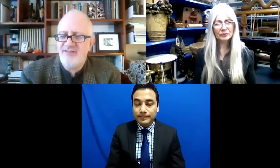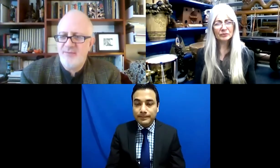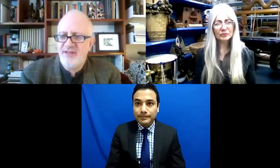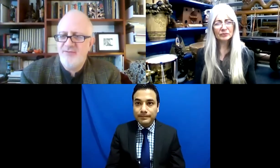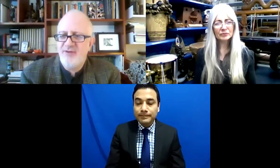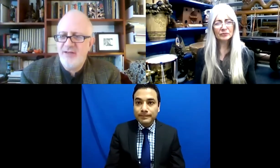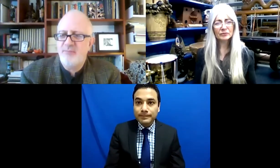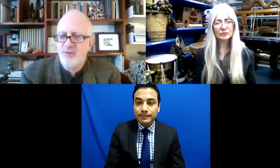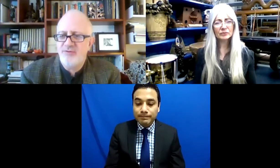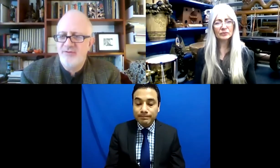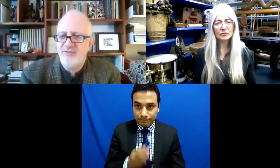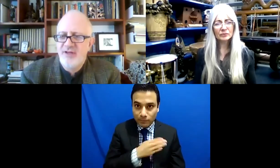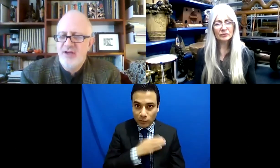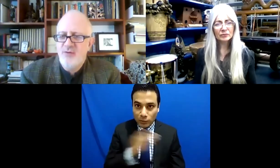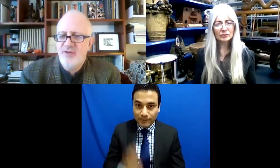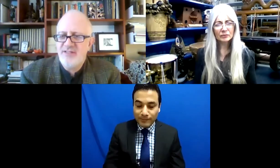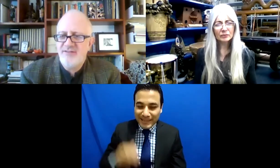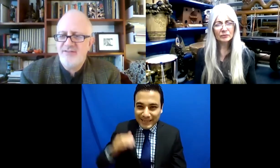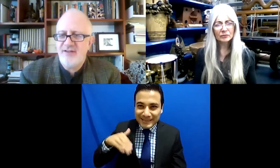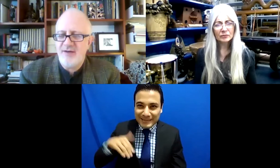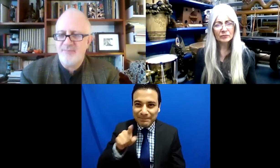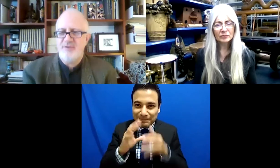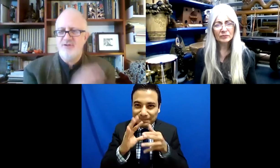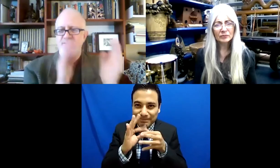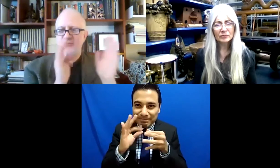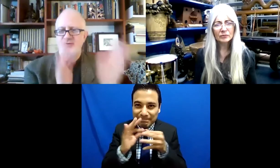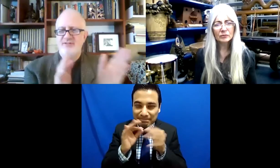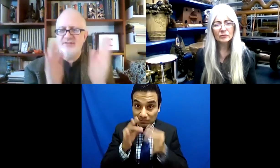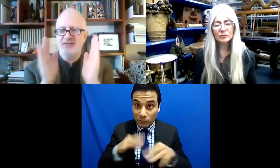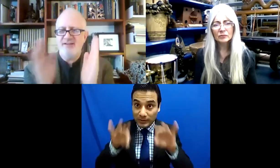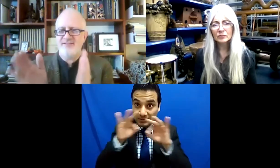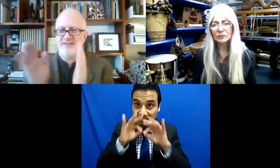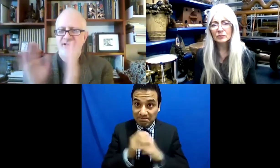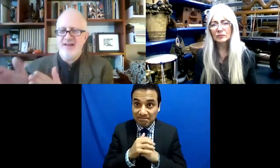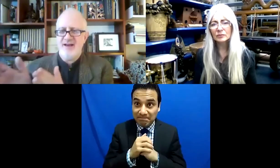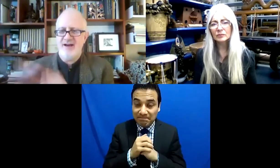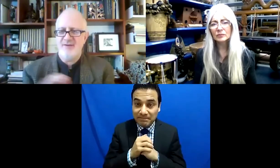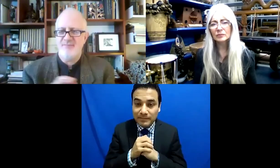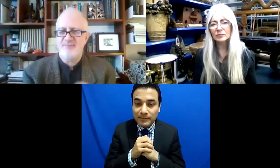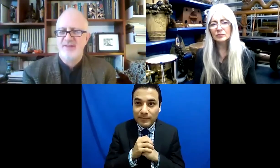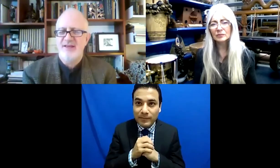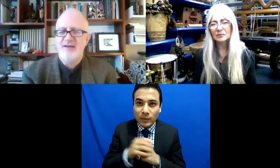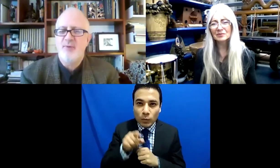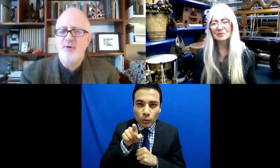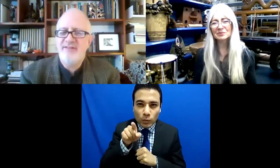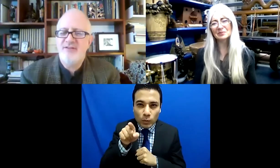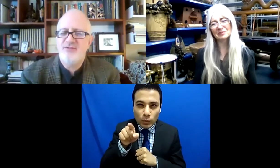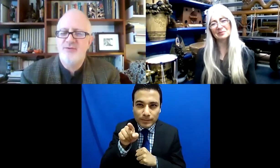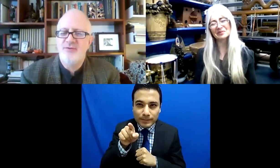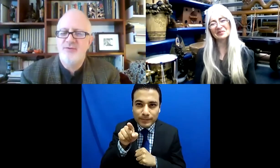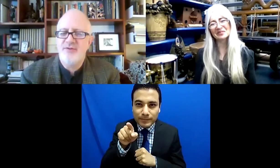Bueno, brevemente mencionas algo muy importante que es que hiciste esto,